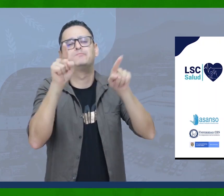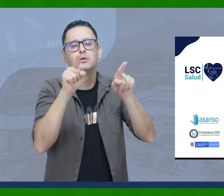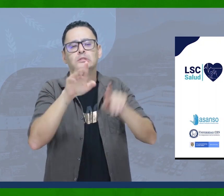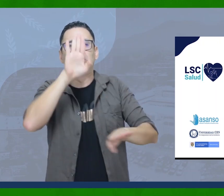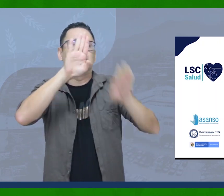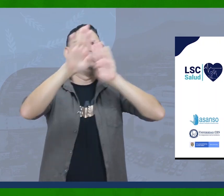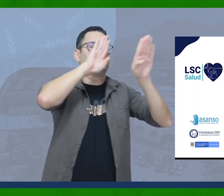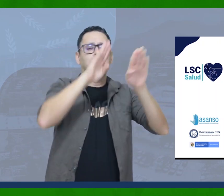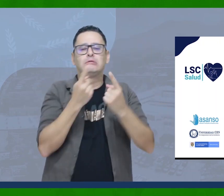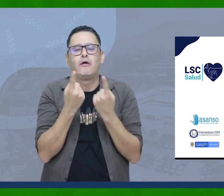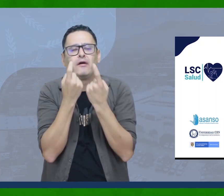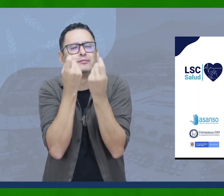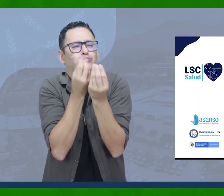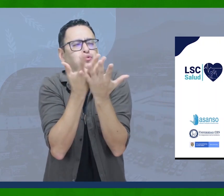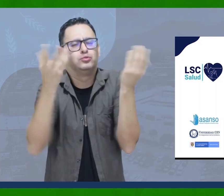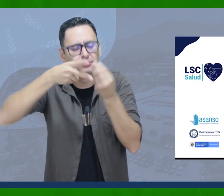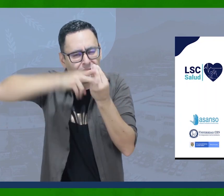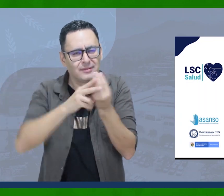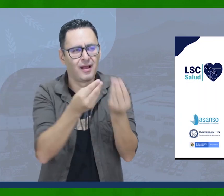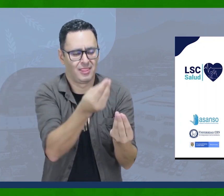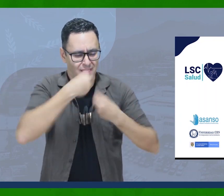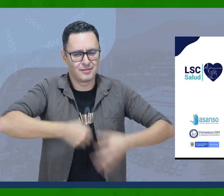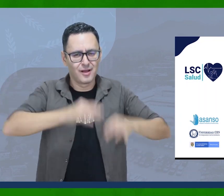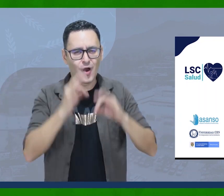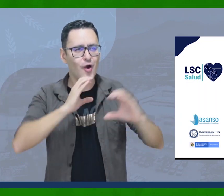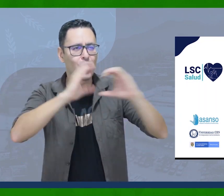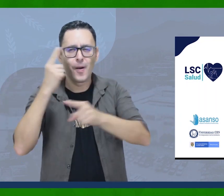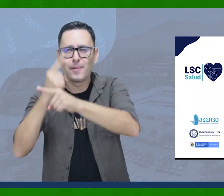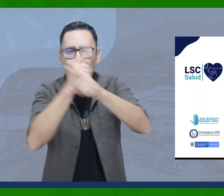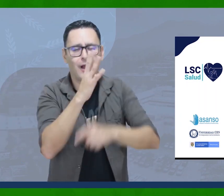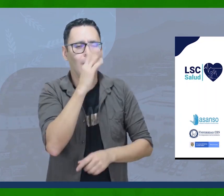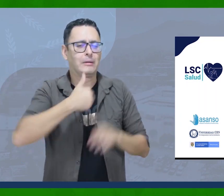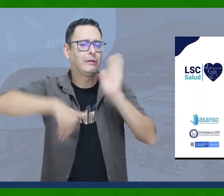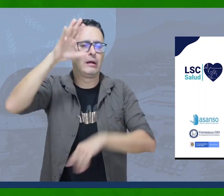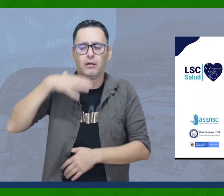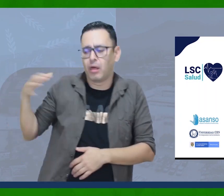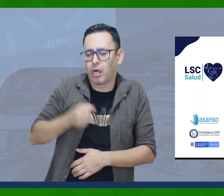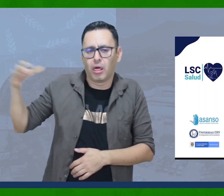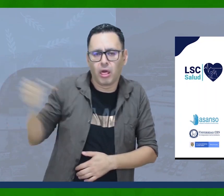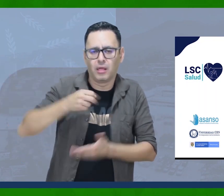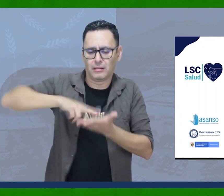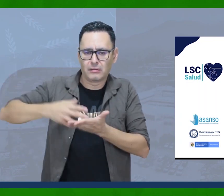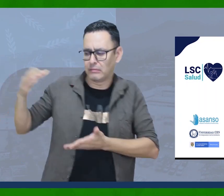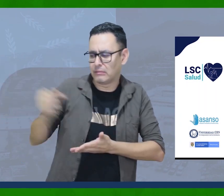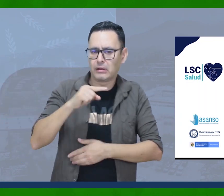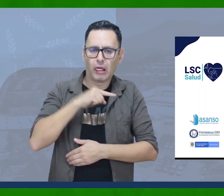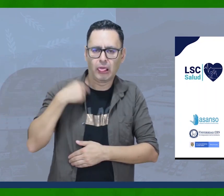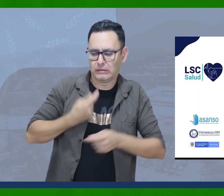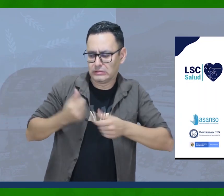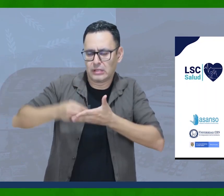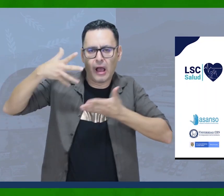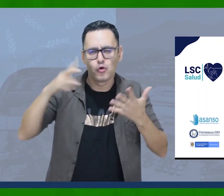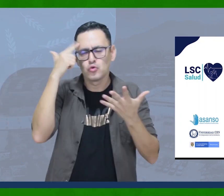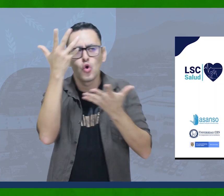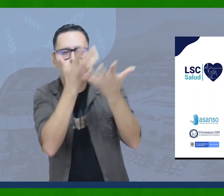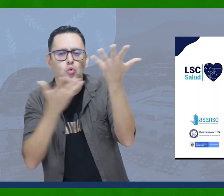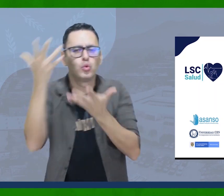herramientas para una comunicación efectiva en este ámbito. Además, el pago costoso de los intérpretes de lengua de señas